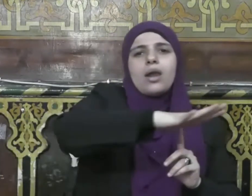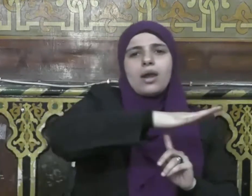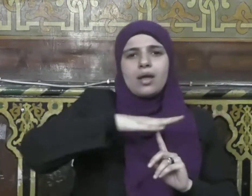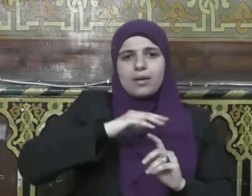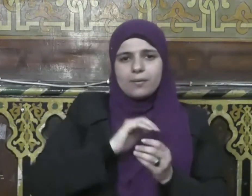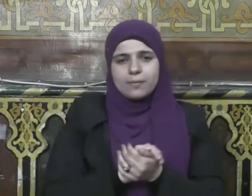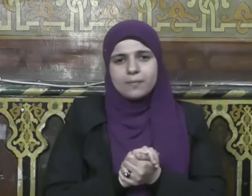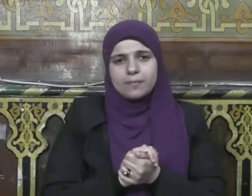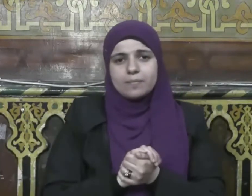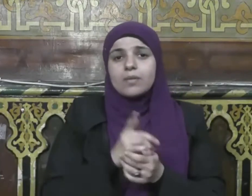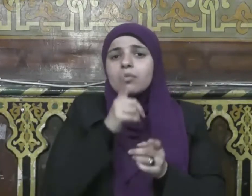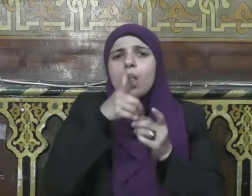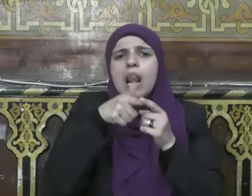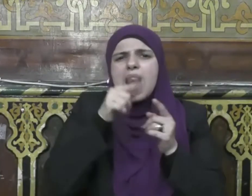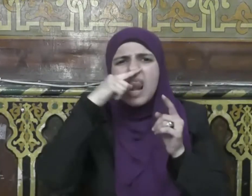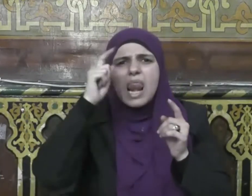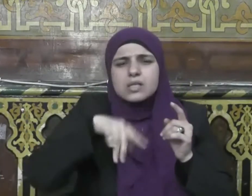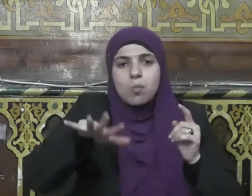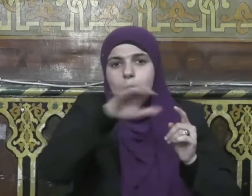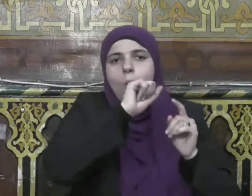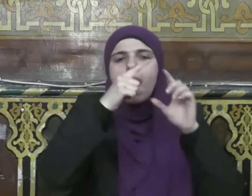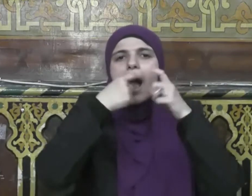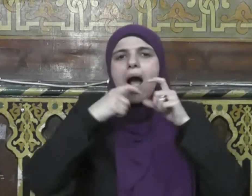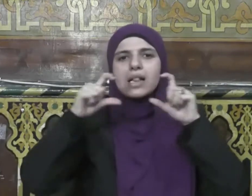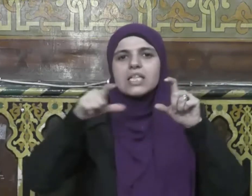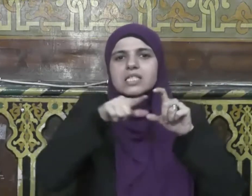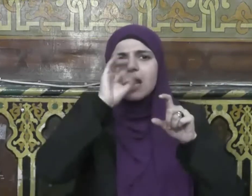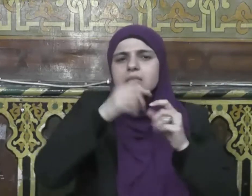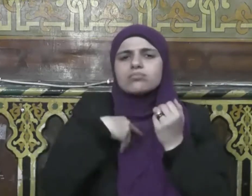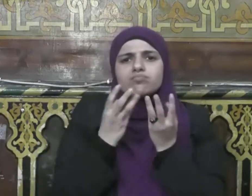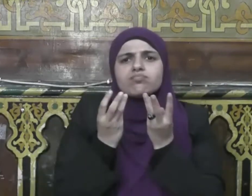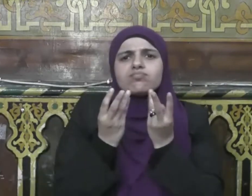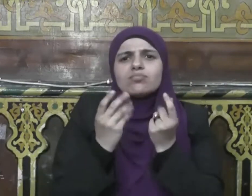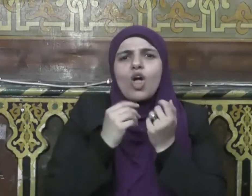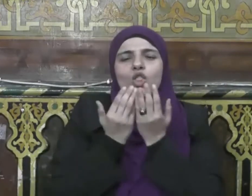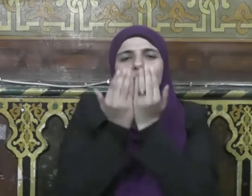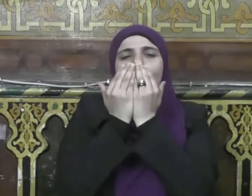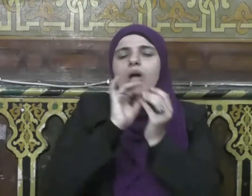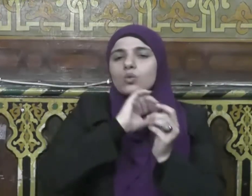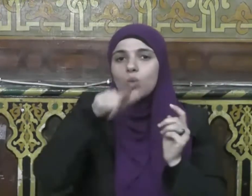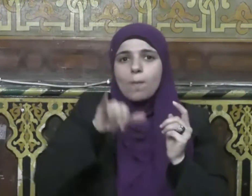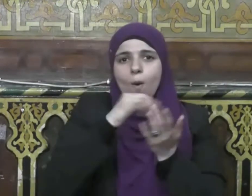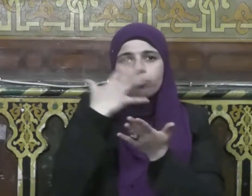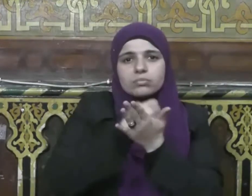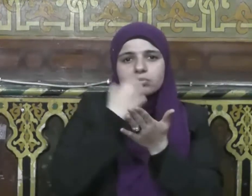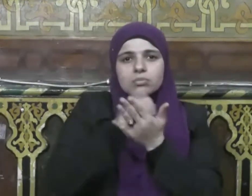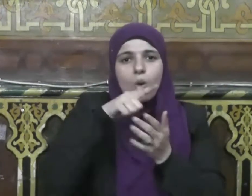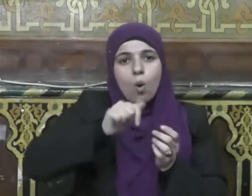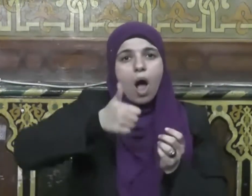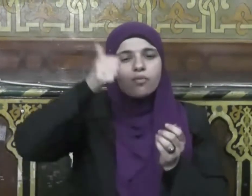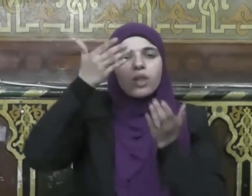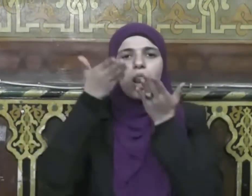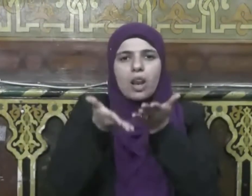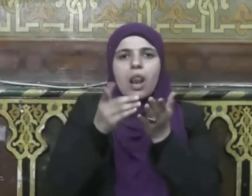هذه الأيام الفاضلة وليلة القدر المباركة بالذكر